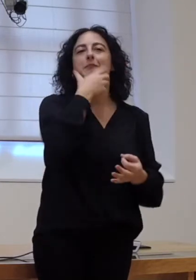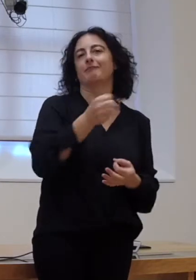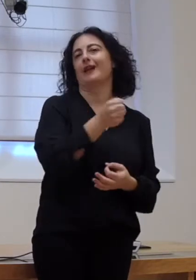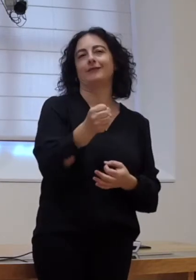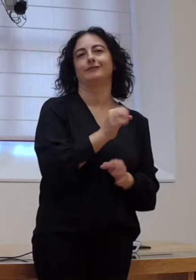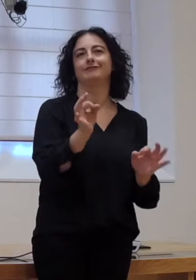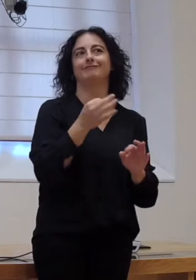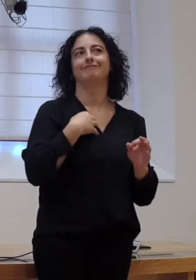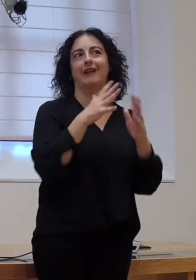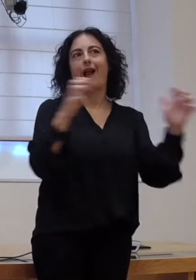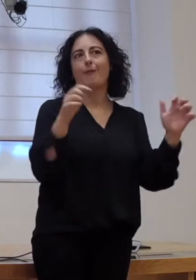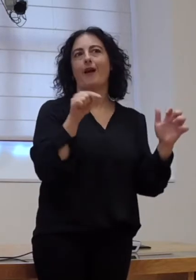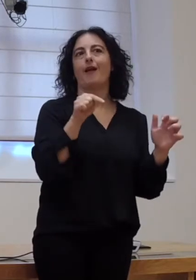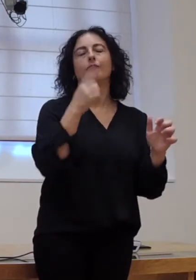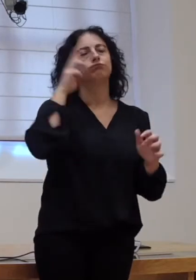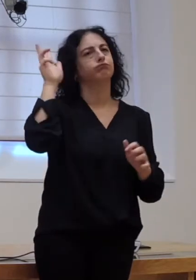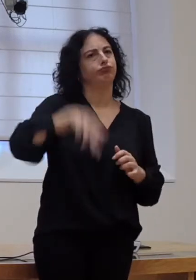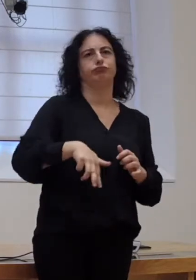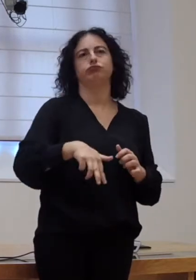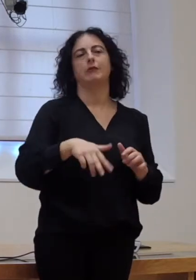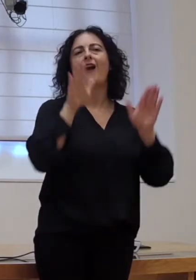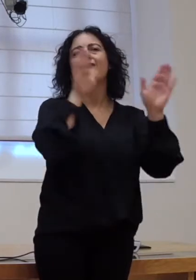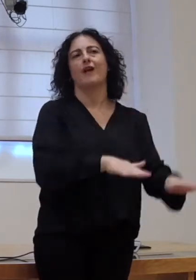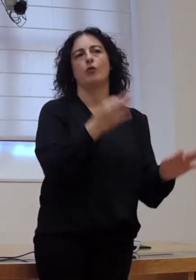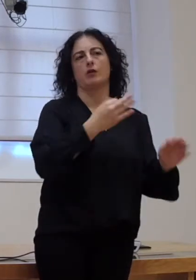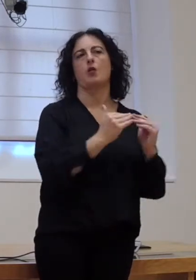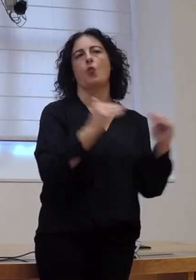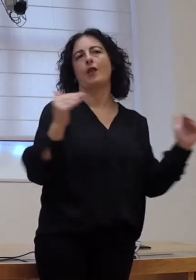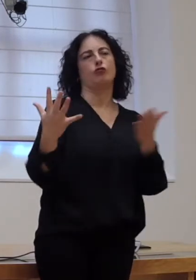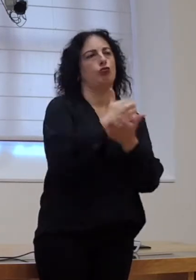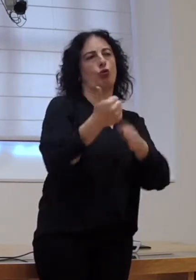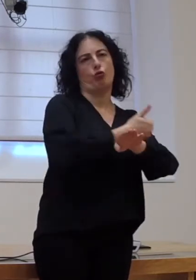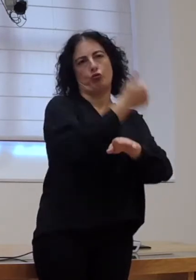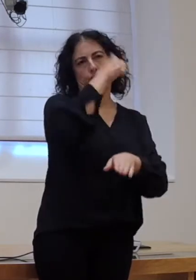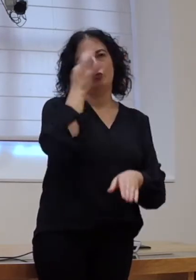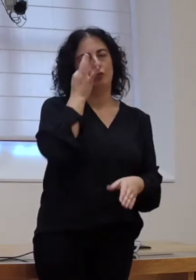para que a Cámara faga un reconhecimento a favor de igualdade de toda a ciudadanía